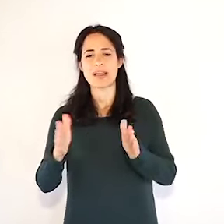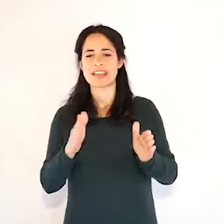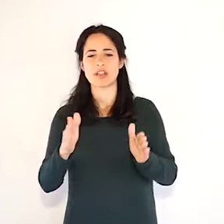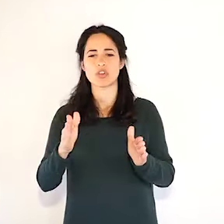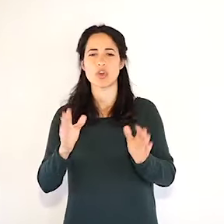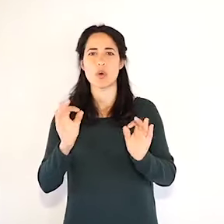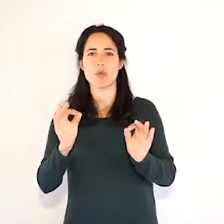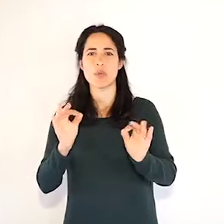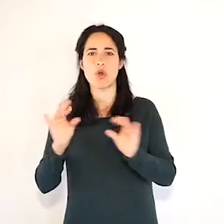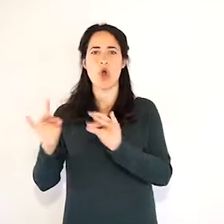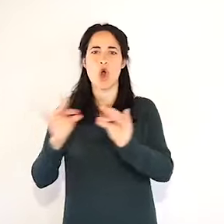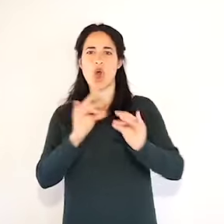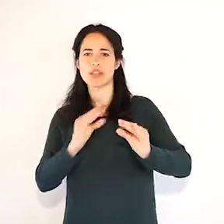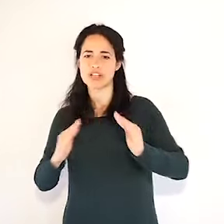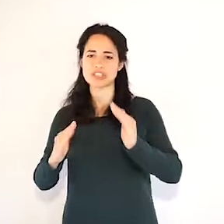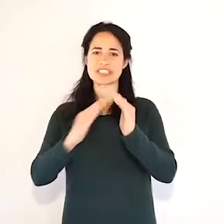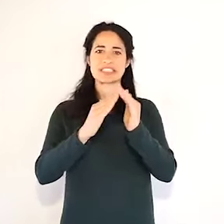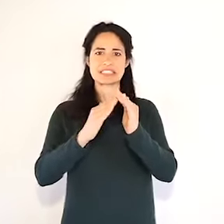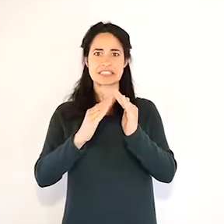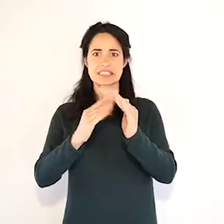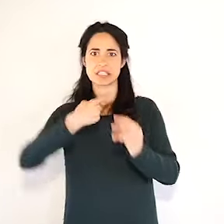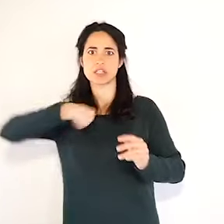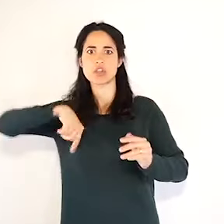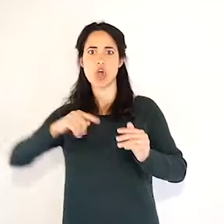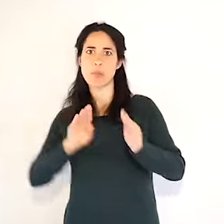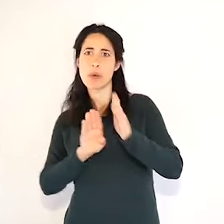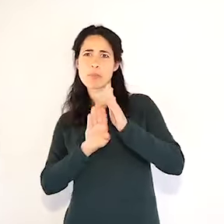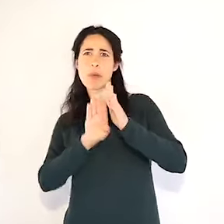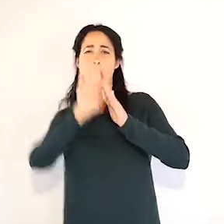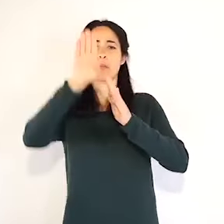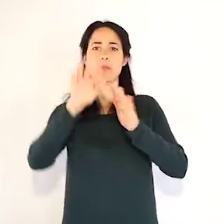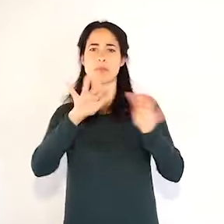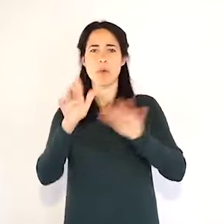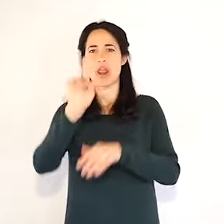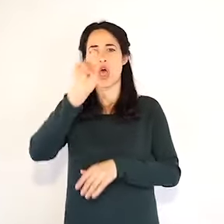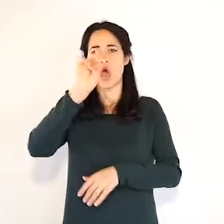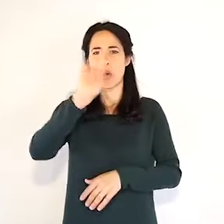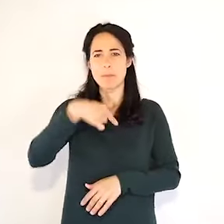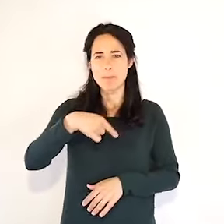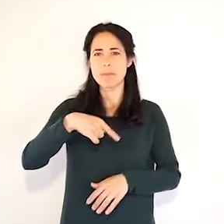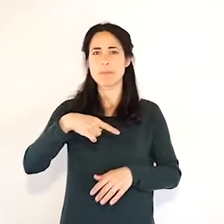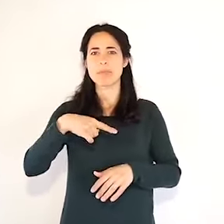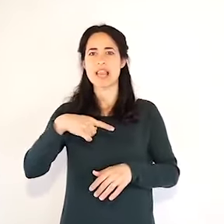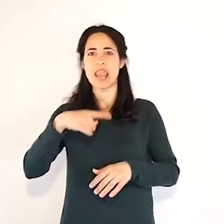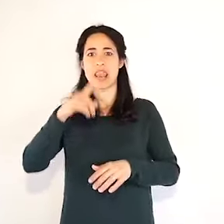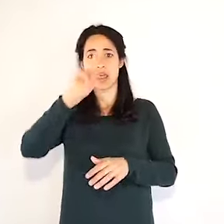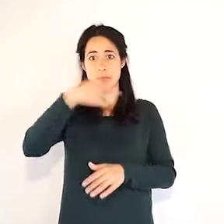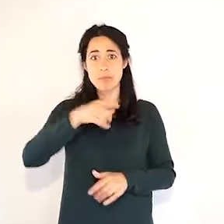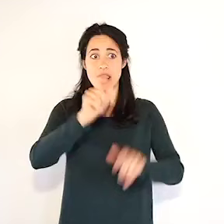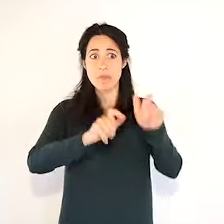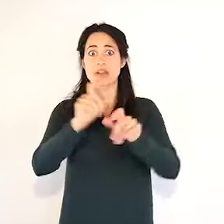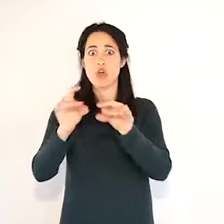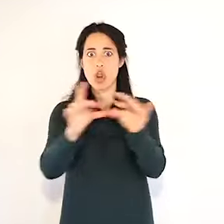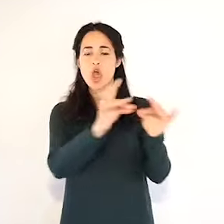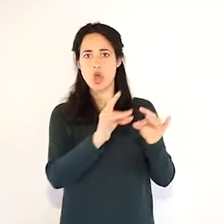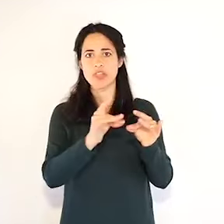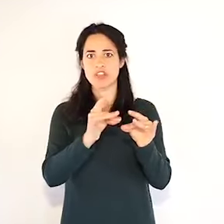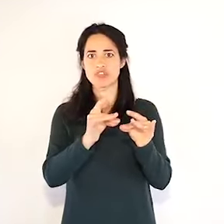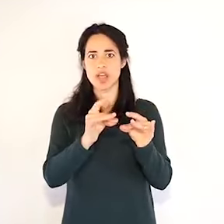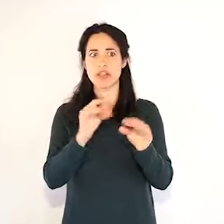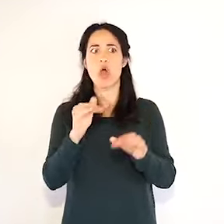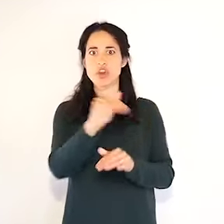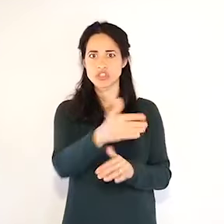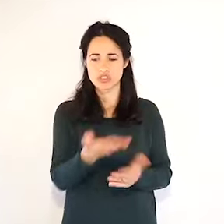fase in cui toccavamo picchi di quasi mille infettati al giorno, in un momento in cui la malattia